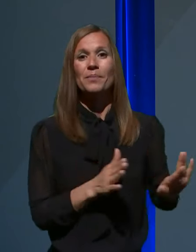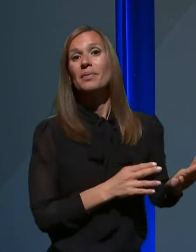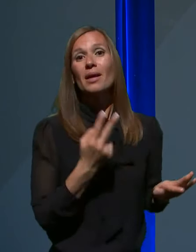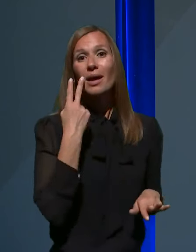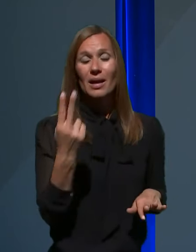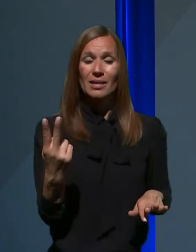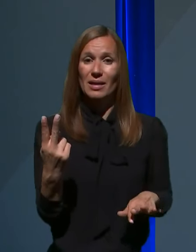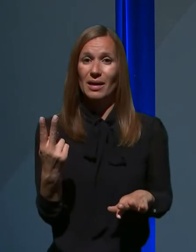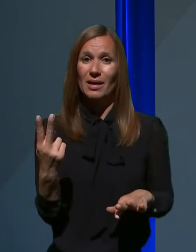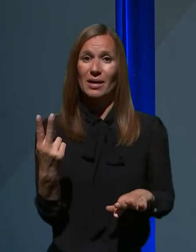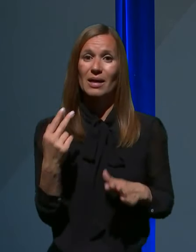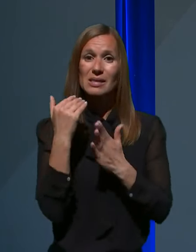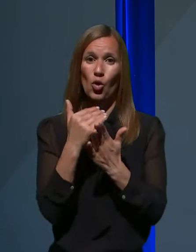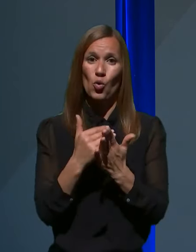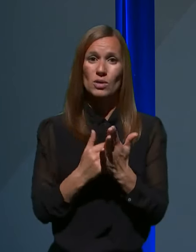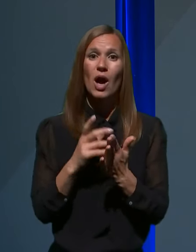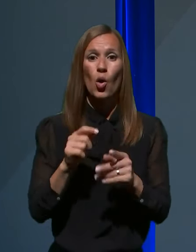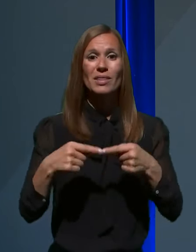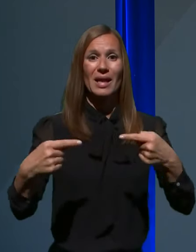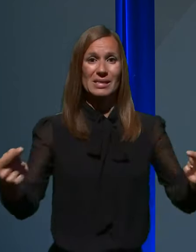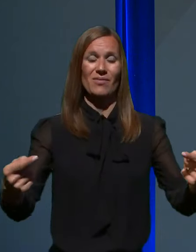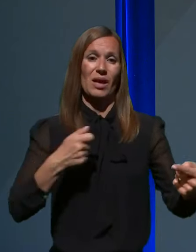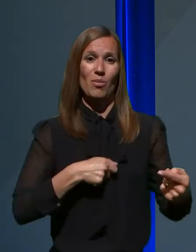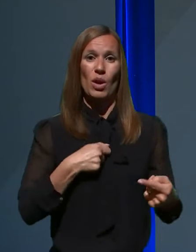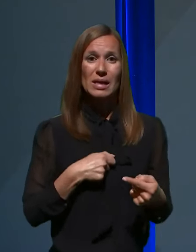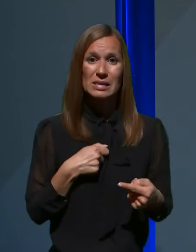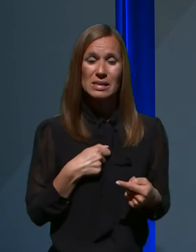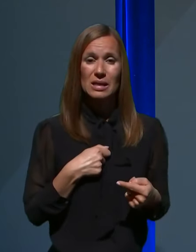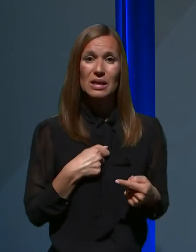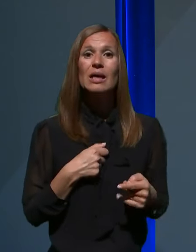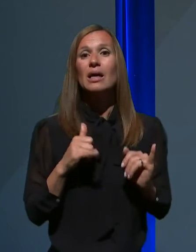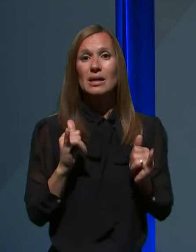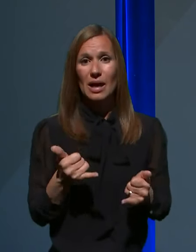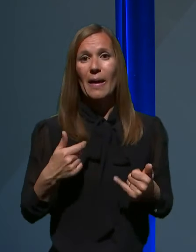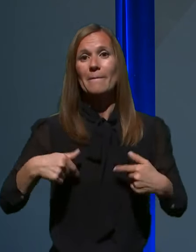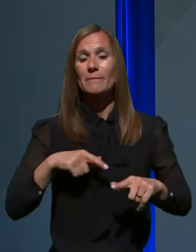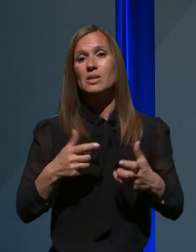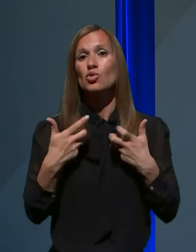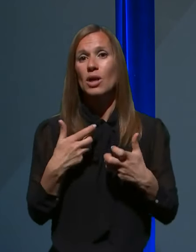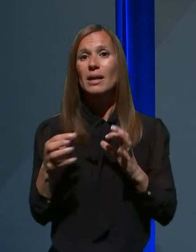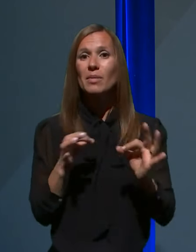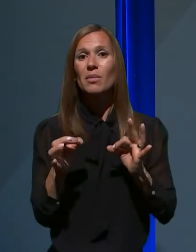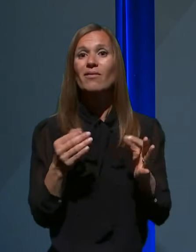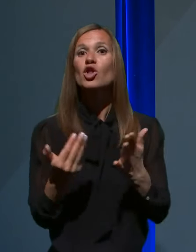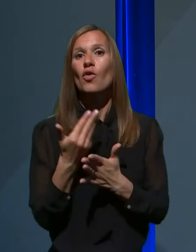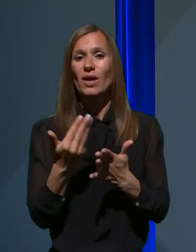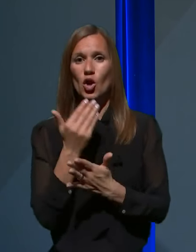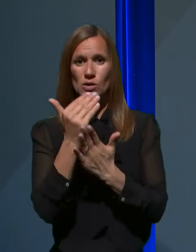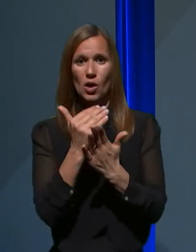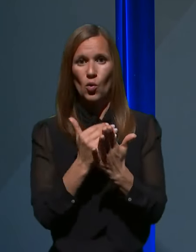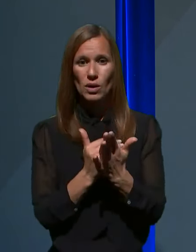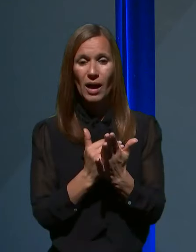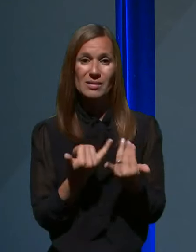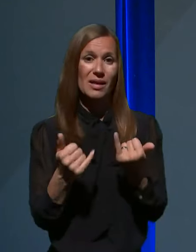zakona o nalezljivih boleznih, ja, želeli smo pripraviti novelo zakona. V tem